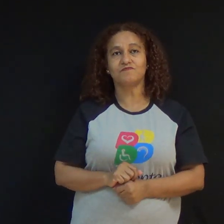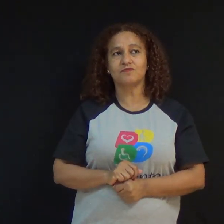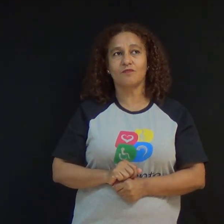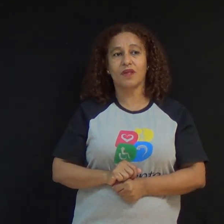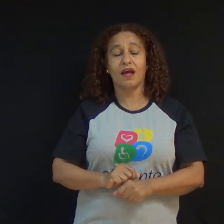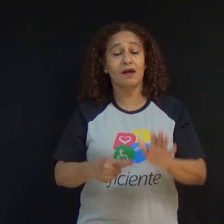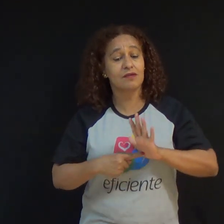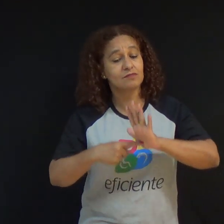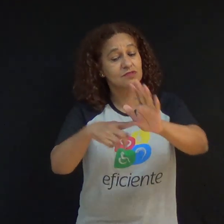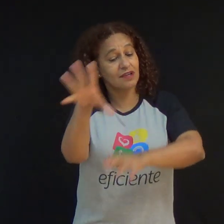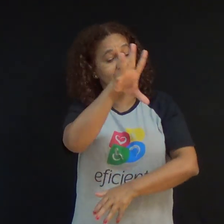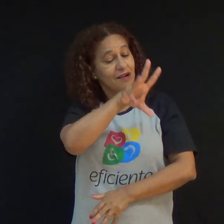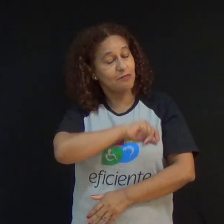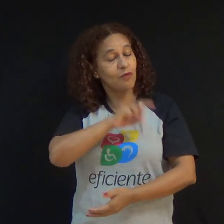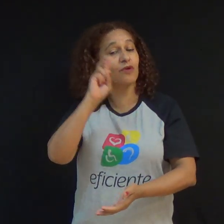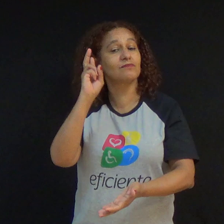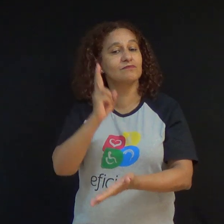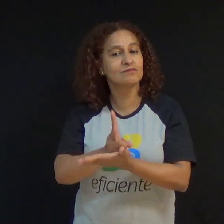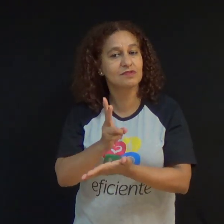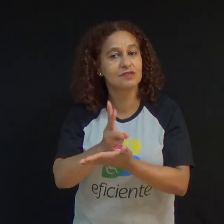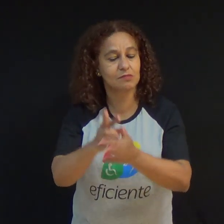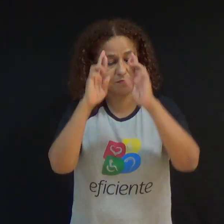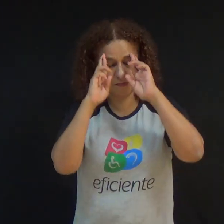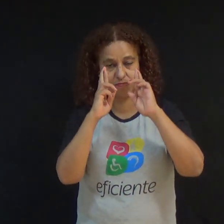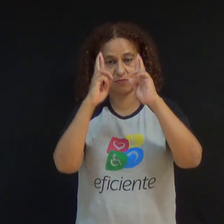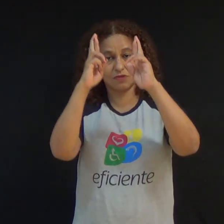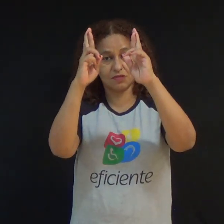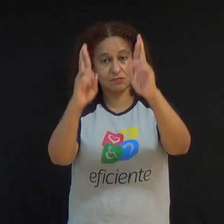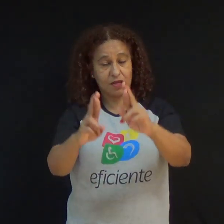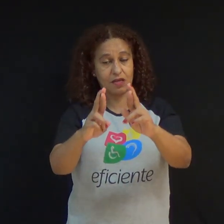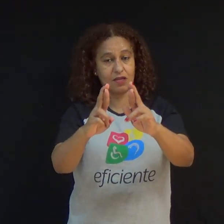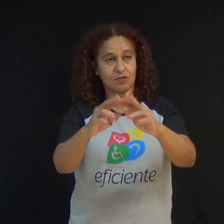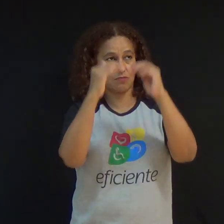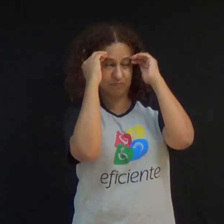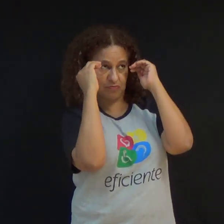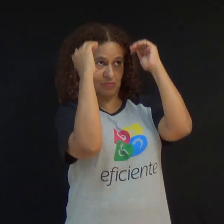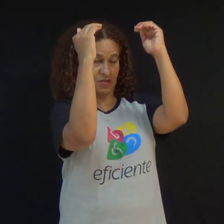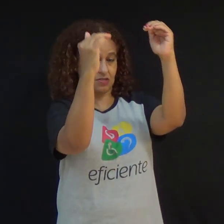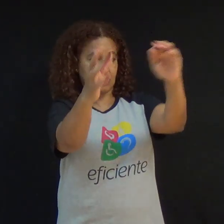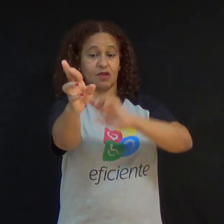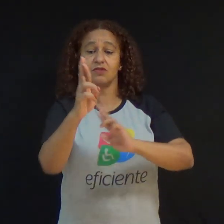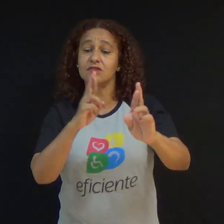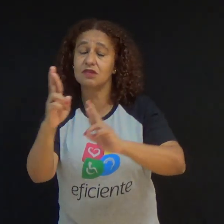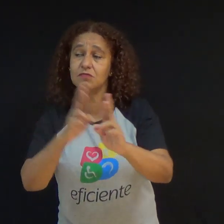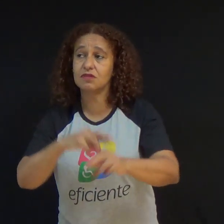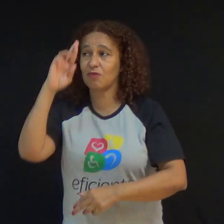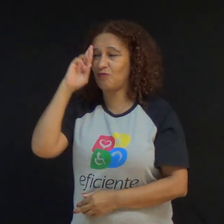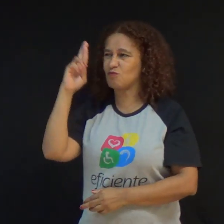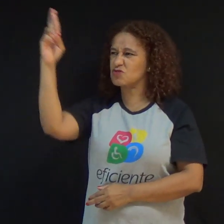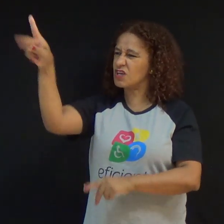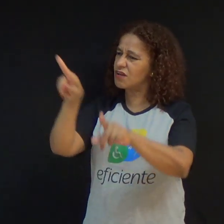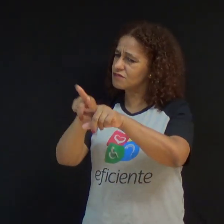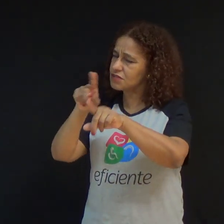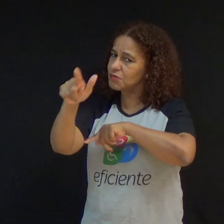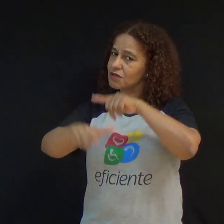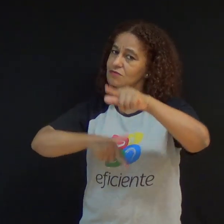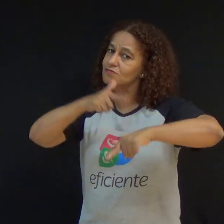Demonstrando amor através do respeito e da honra. Seja no relacionamento com o chefe, que não simpatizamos,